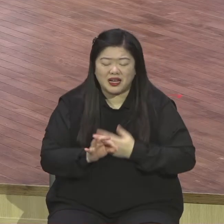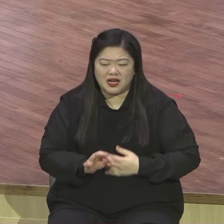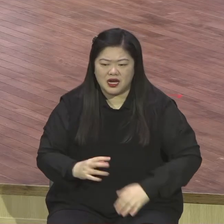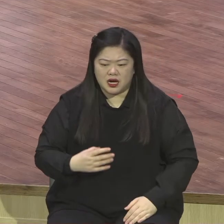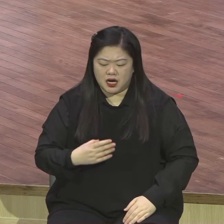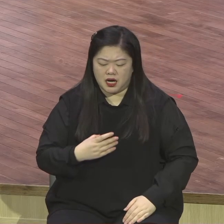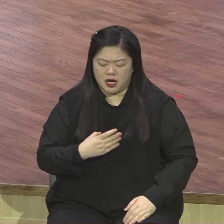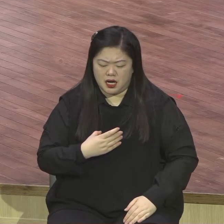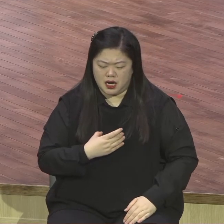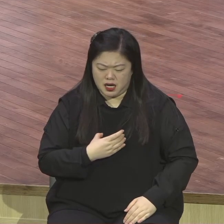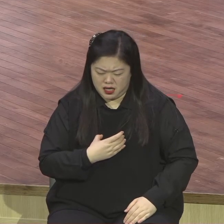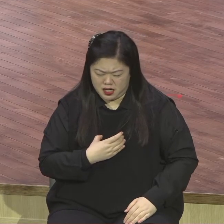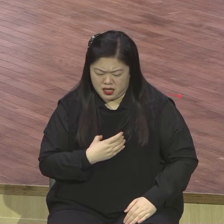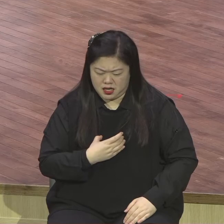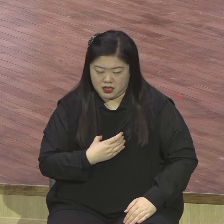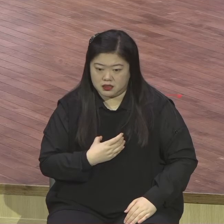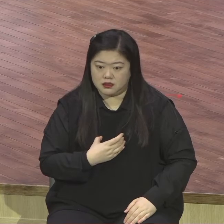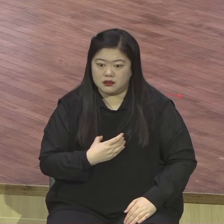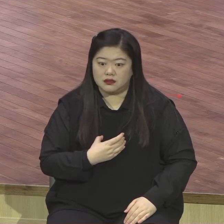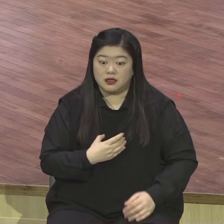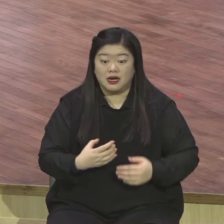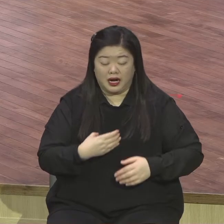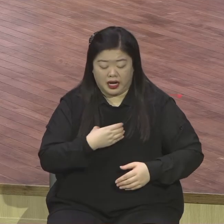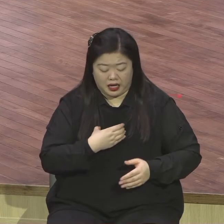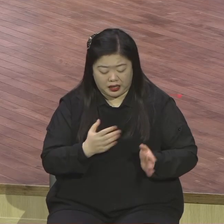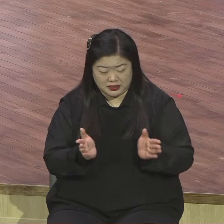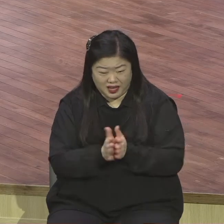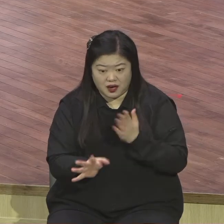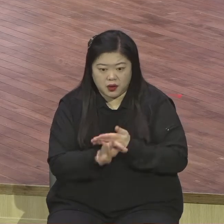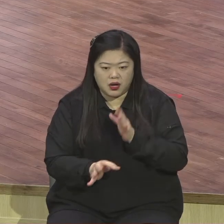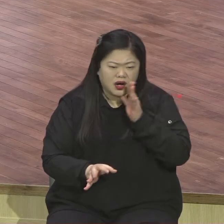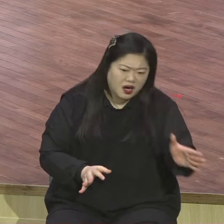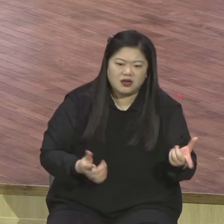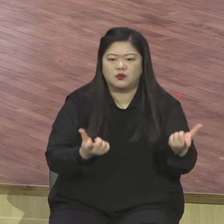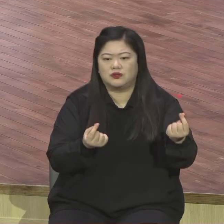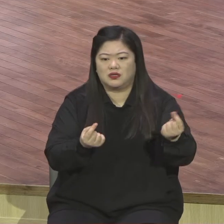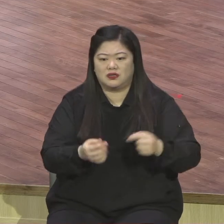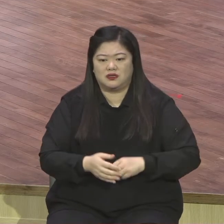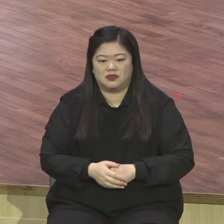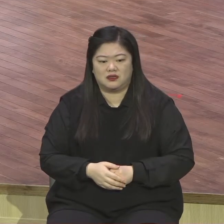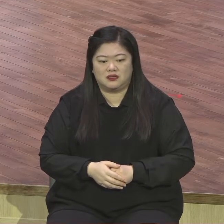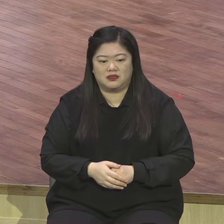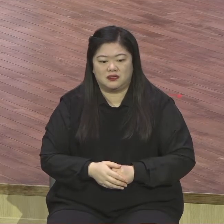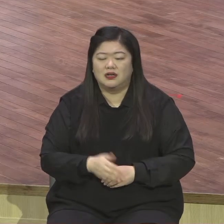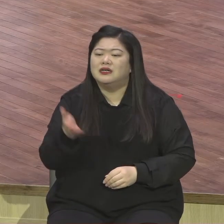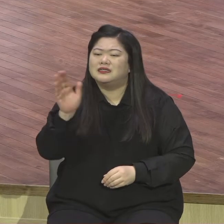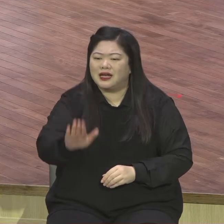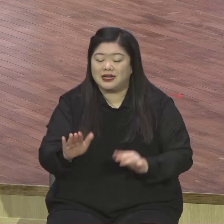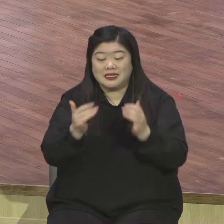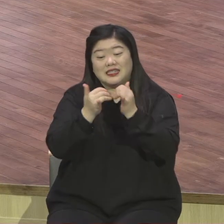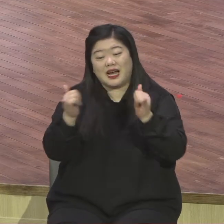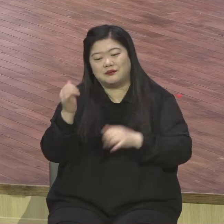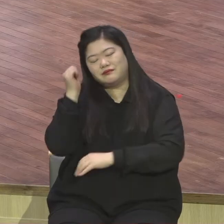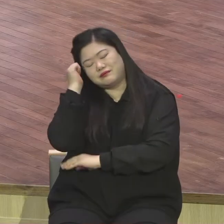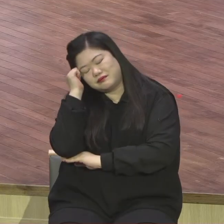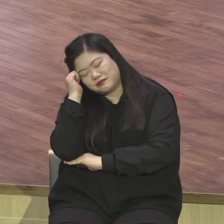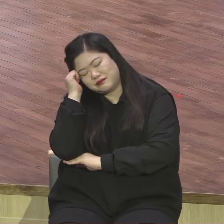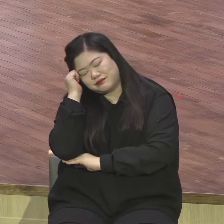많은 사람 사단에게 당한 거예요. 눈만 뜨면 염려해. 눈만 뜨면 부정적이야. 말만